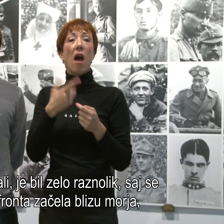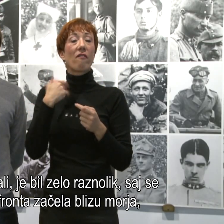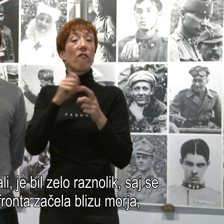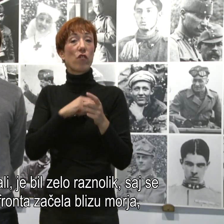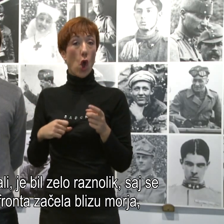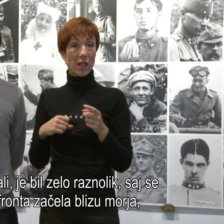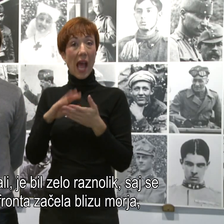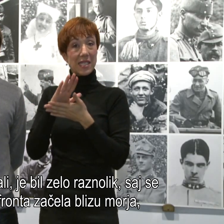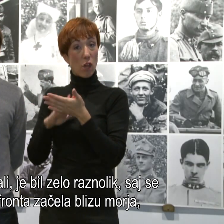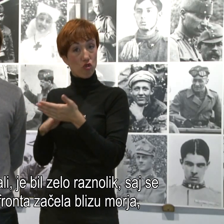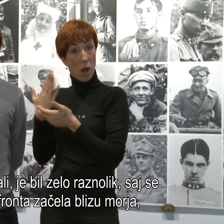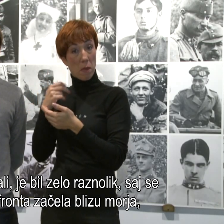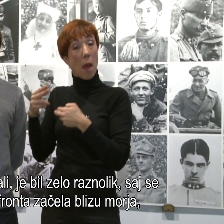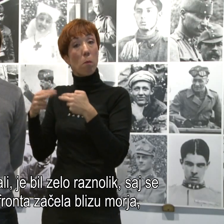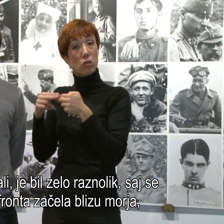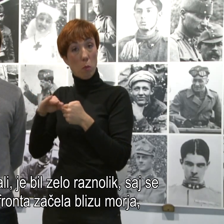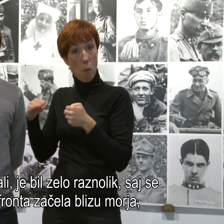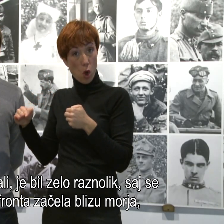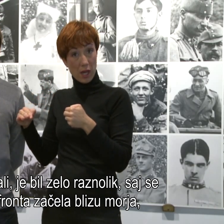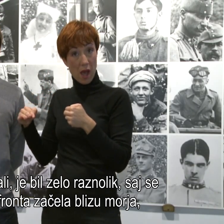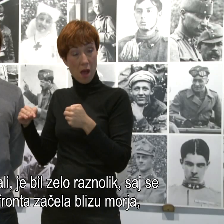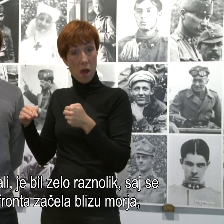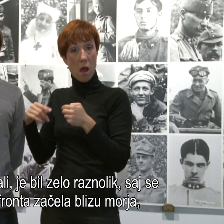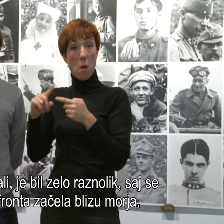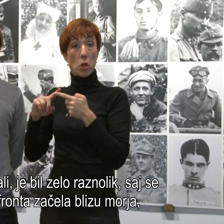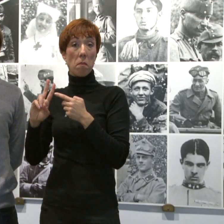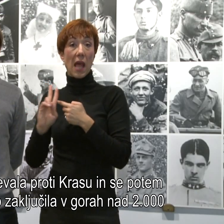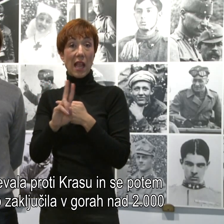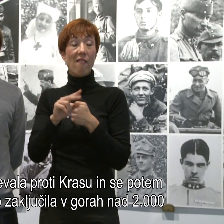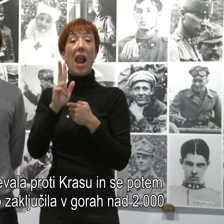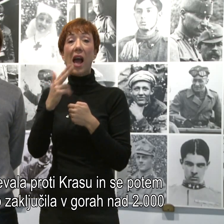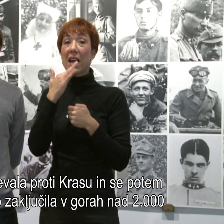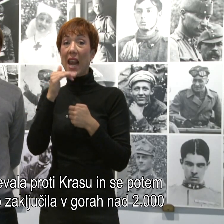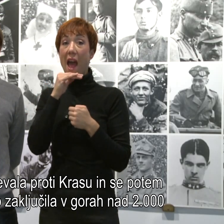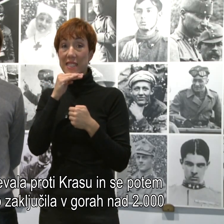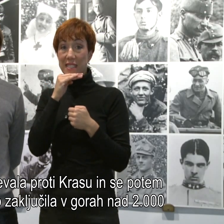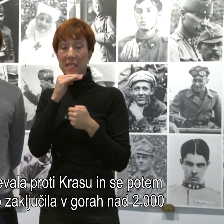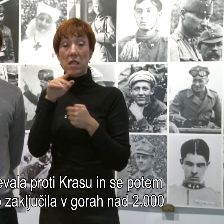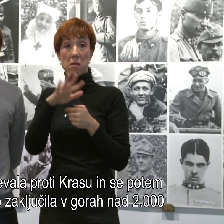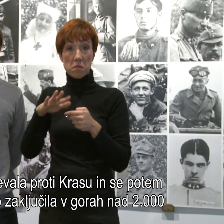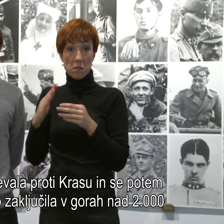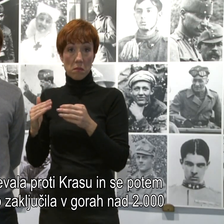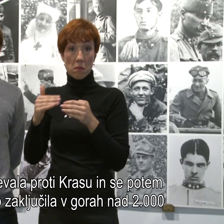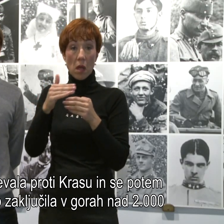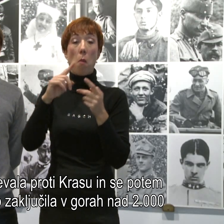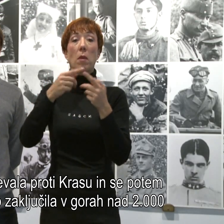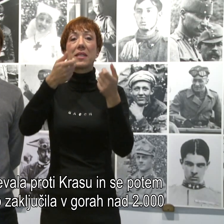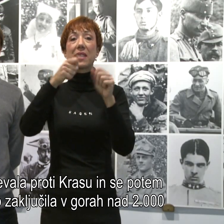v bližini morja, nadaljevala na krasu in se je potem nekako zaključila v gorah